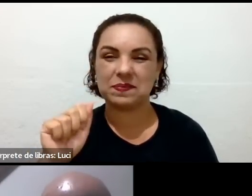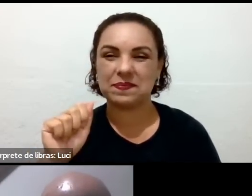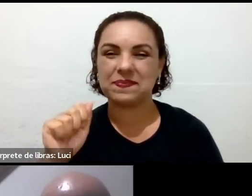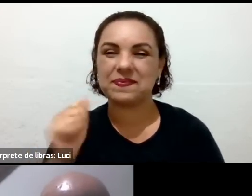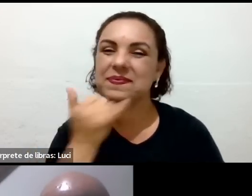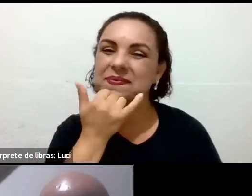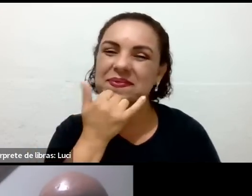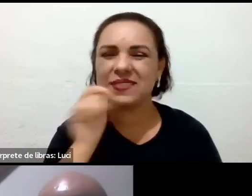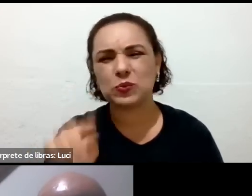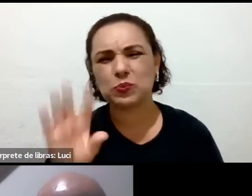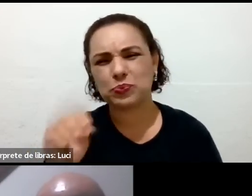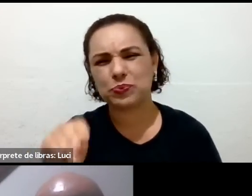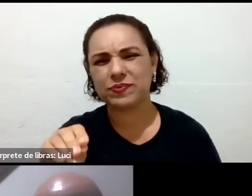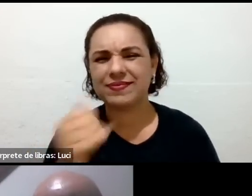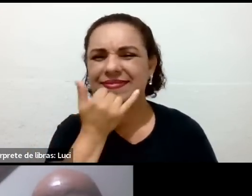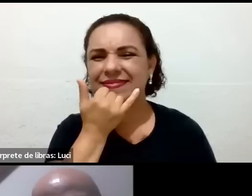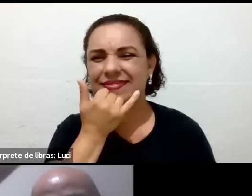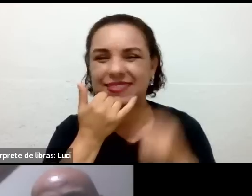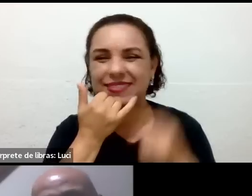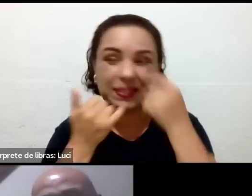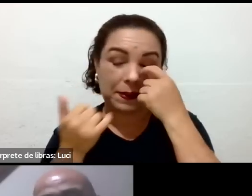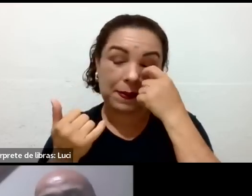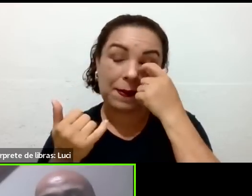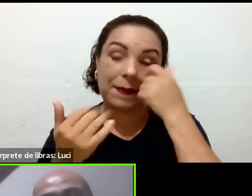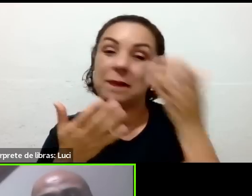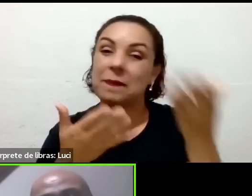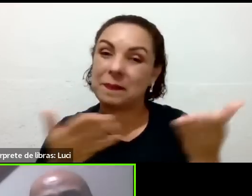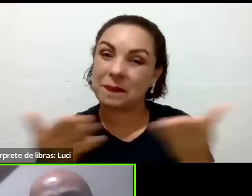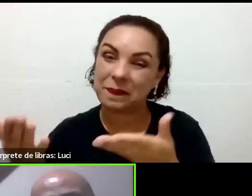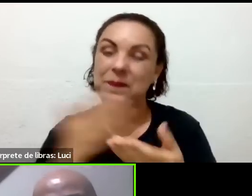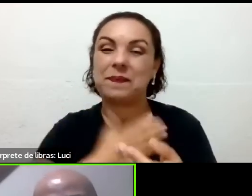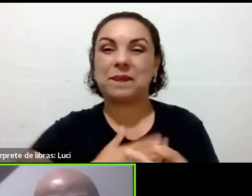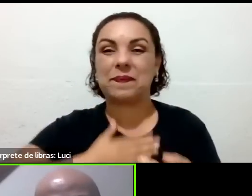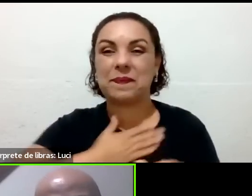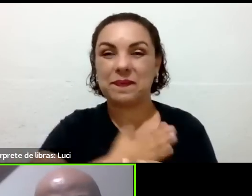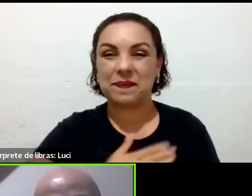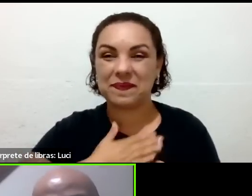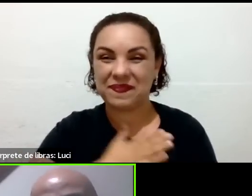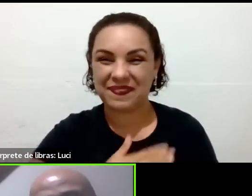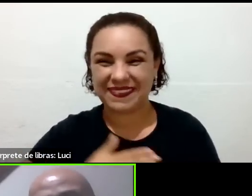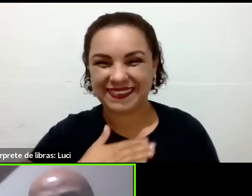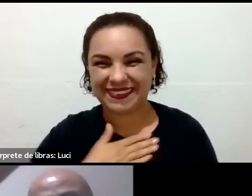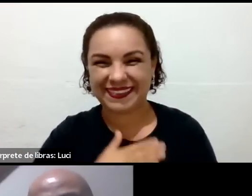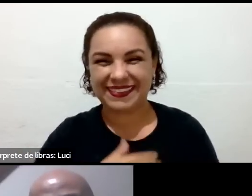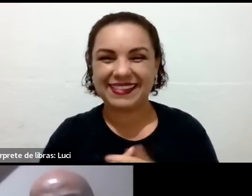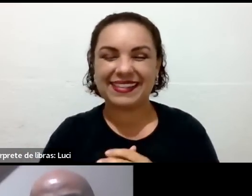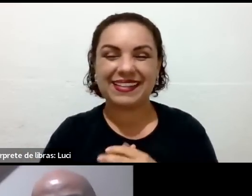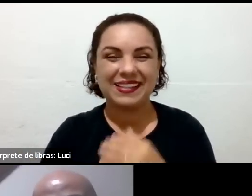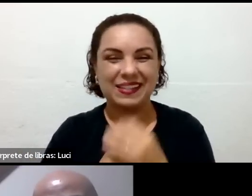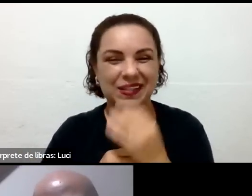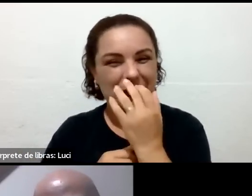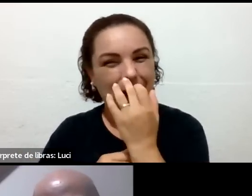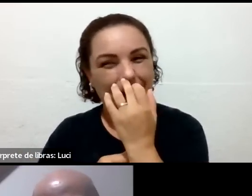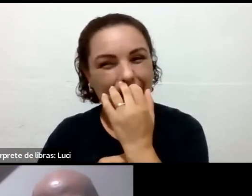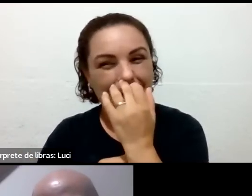Sejam bem-vindos. Obrigada, sem problema. você e Rosângela.